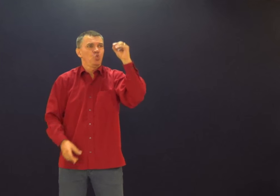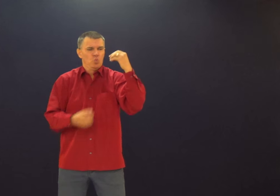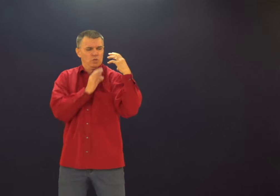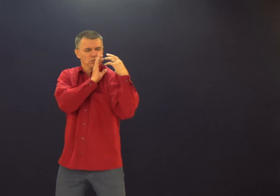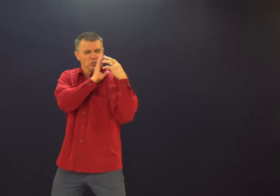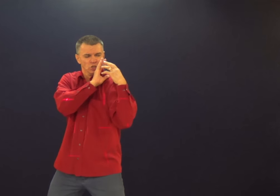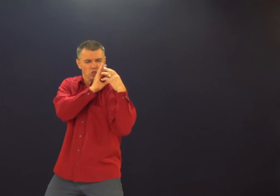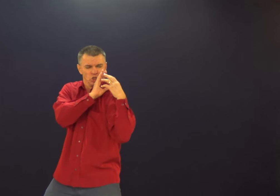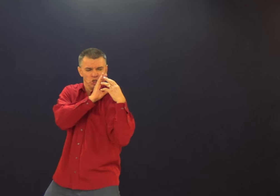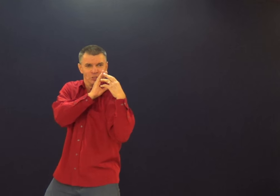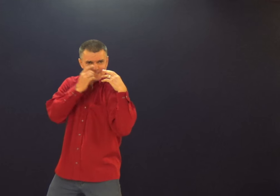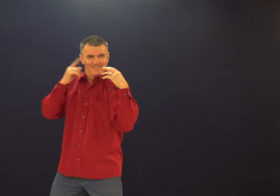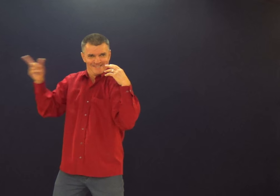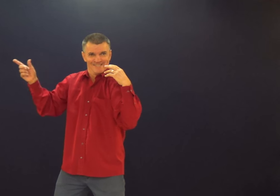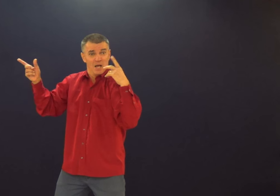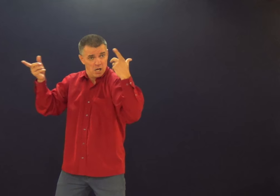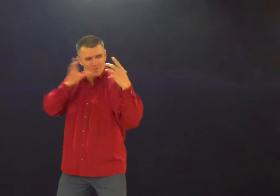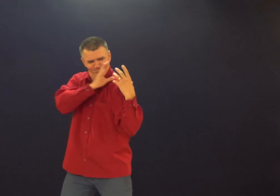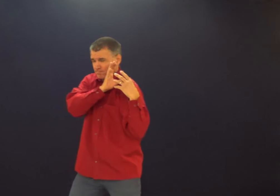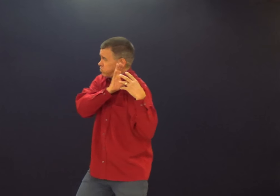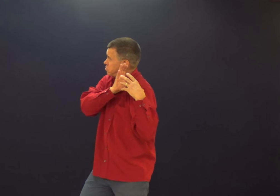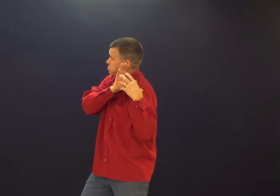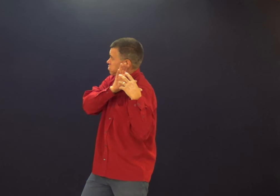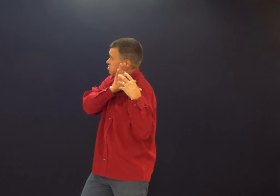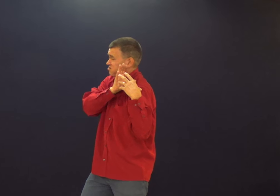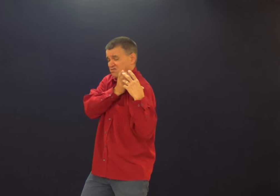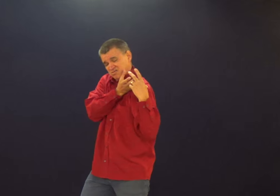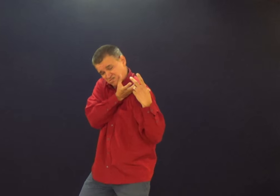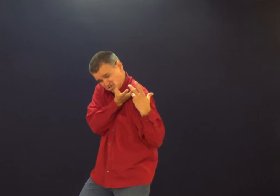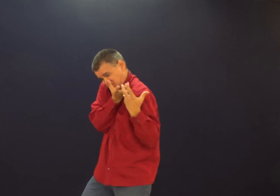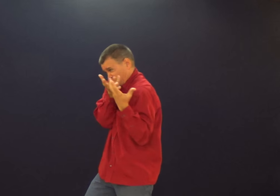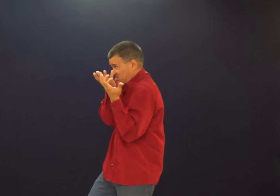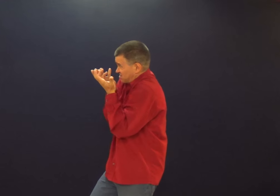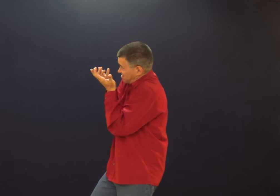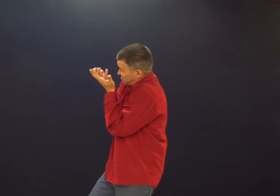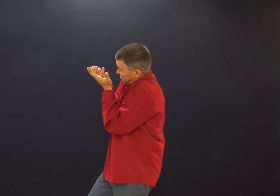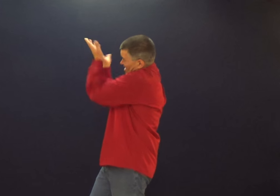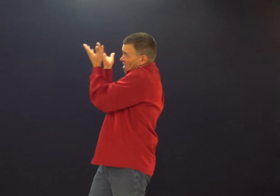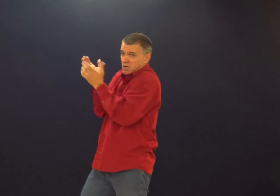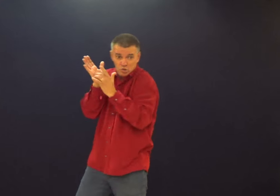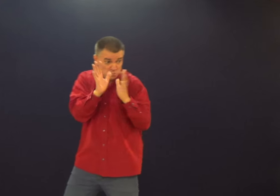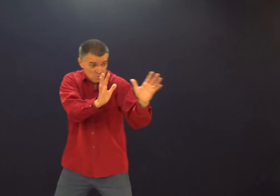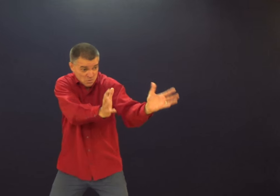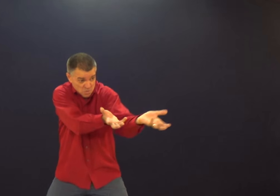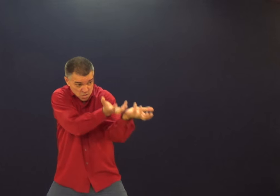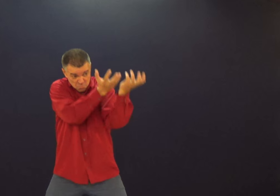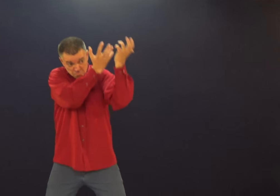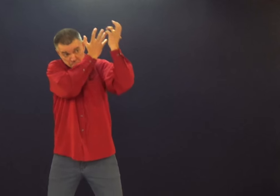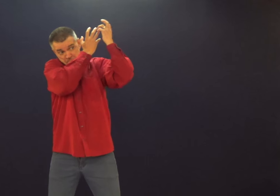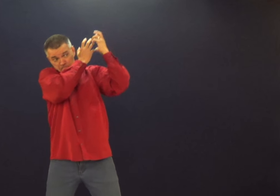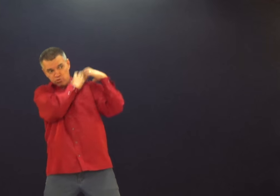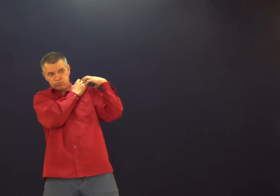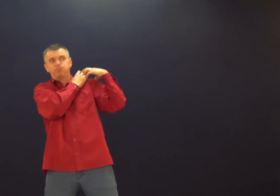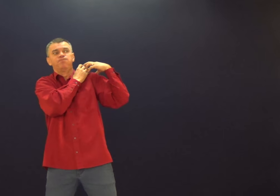Sabe, a palavra sobrecarregados, você está carregando, mas está ficando muito pesado, mais do que era permitido.